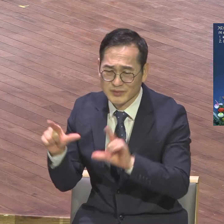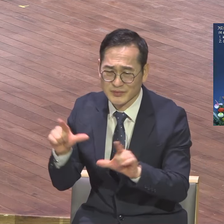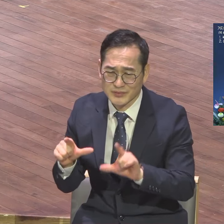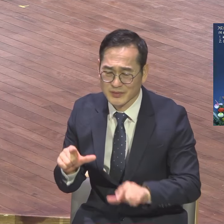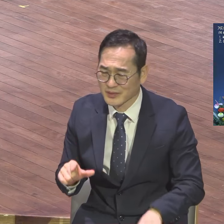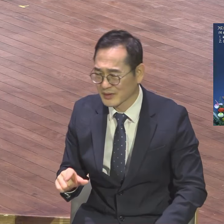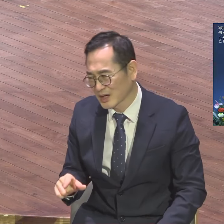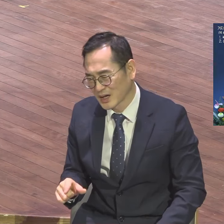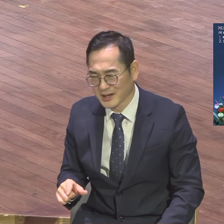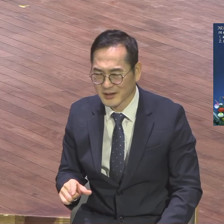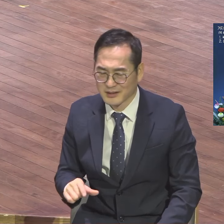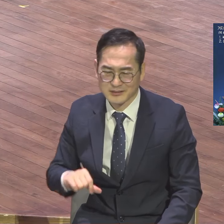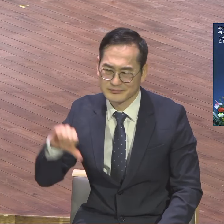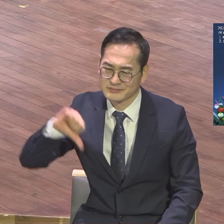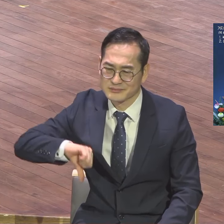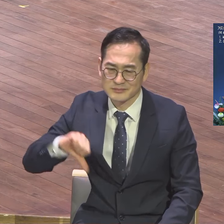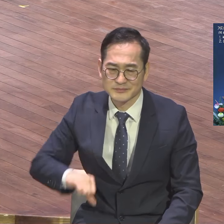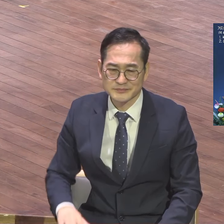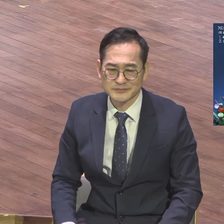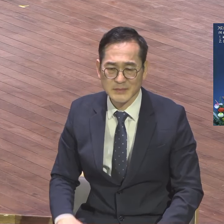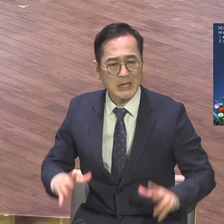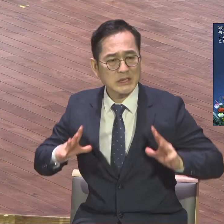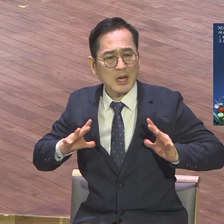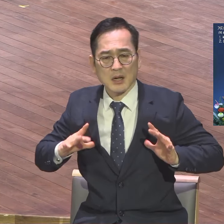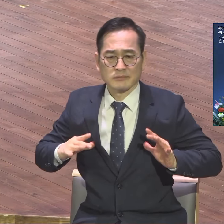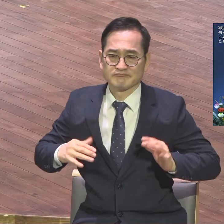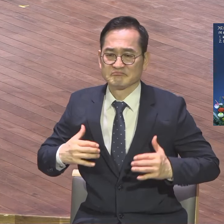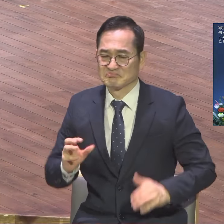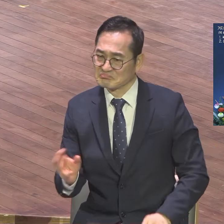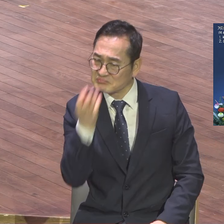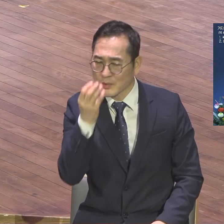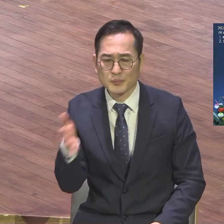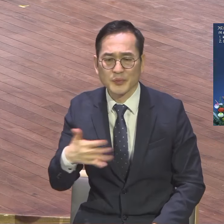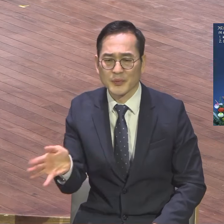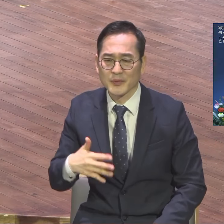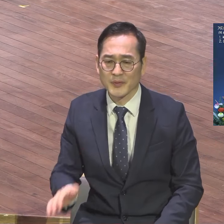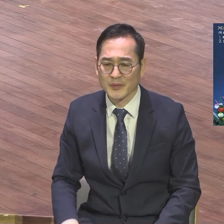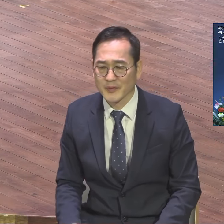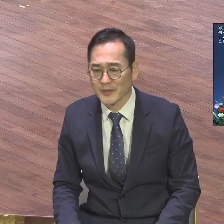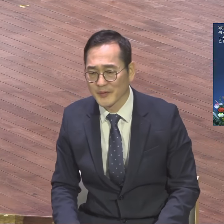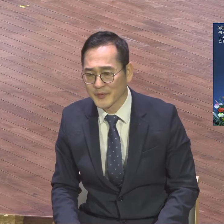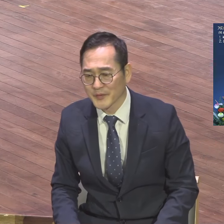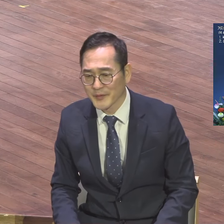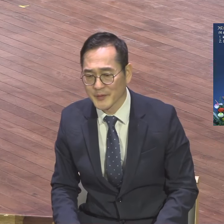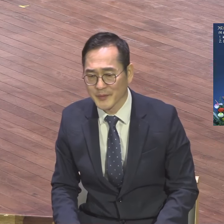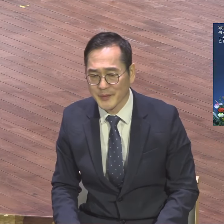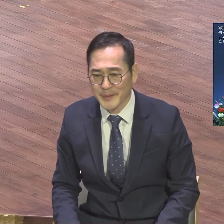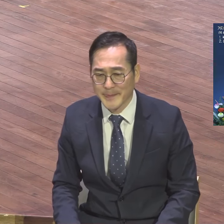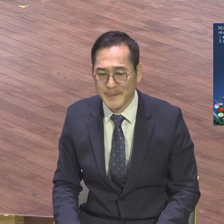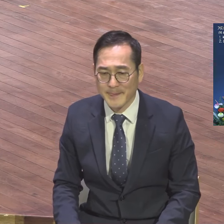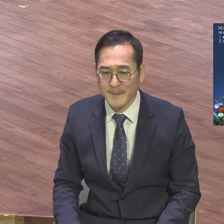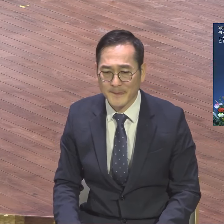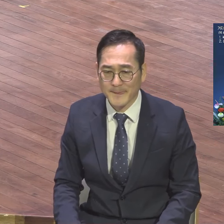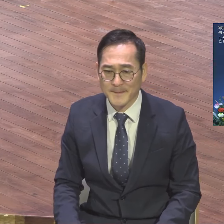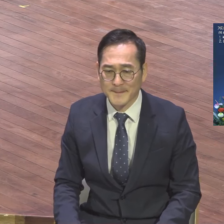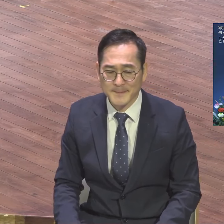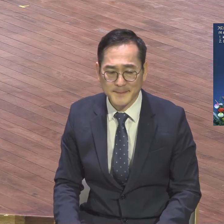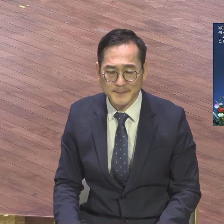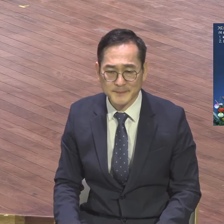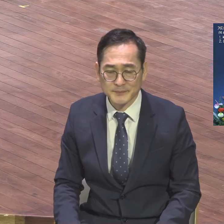세상적인 교조 내가 놀게 아무것도 없어요 눈을 씻고 봐도 없어요 그런데 놀랍게도 놀랍게도